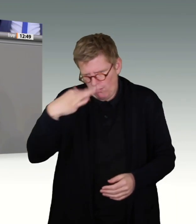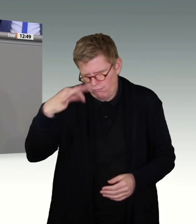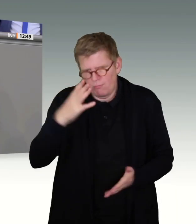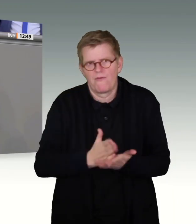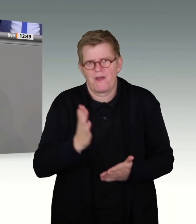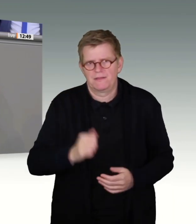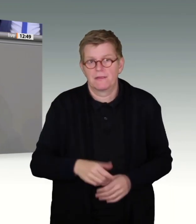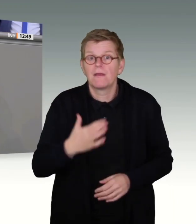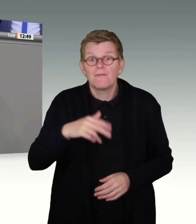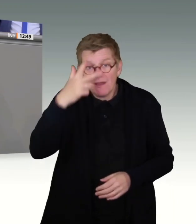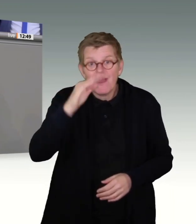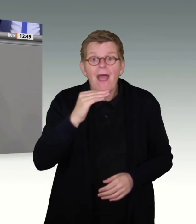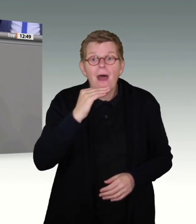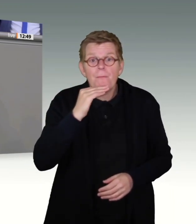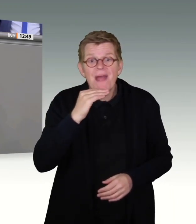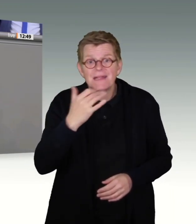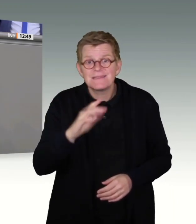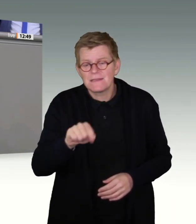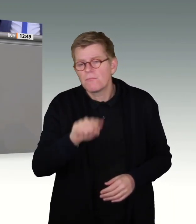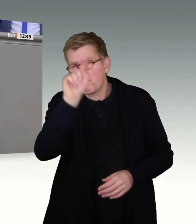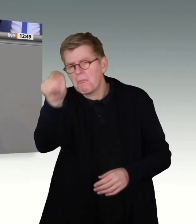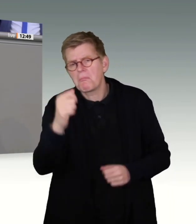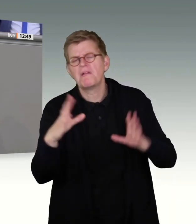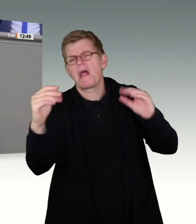bei diesem wichtigen Thema lieber in der letzten Reihe sitzt und sich unterhält.